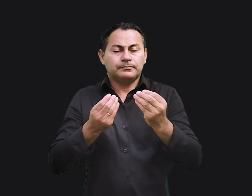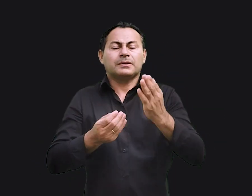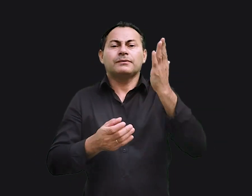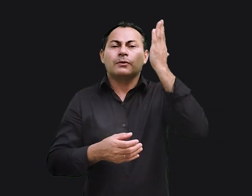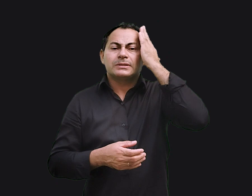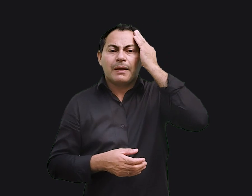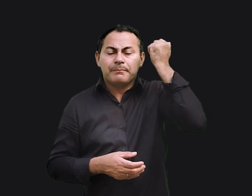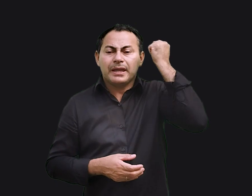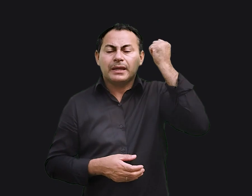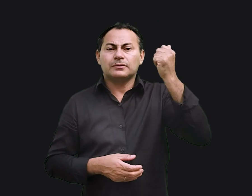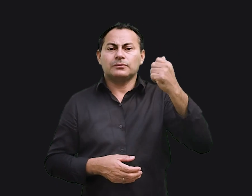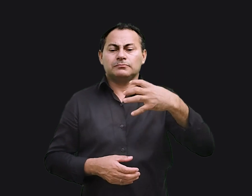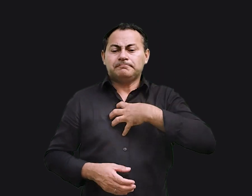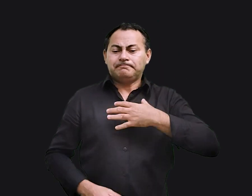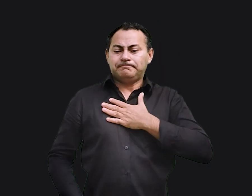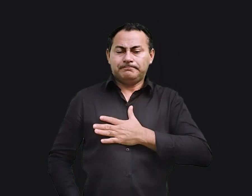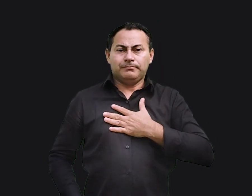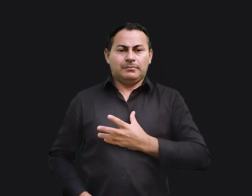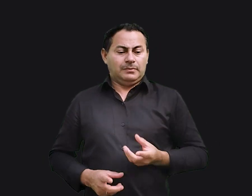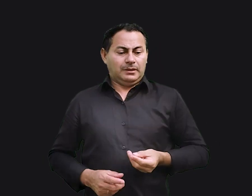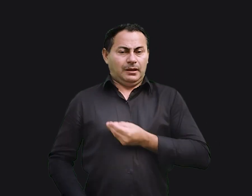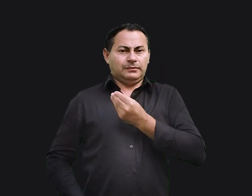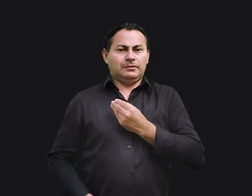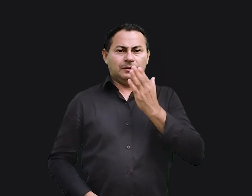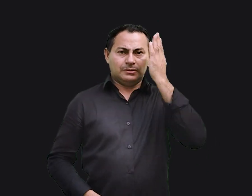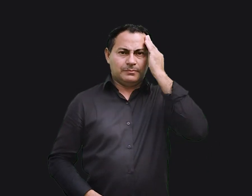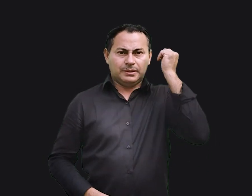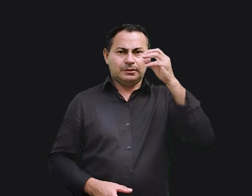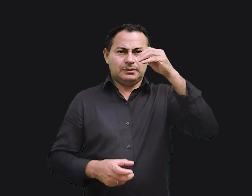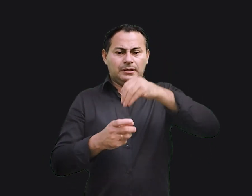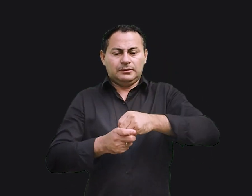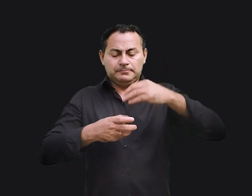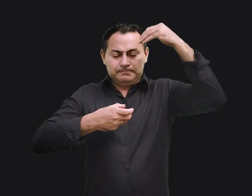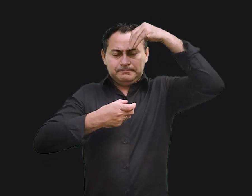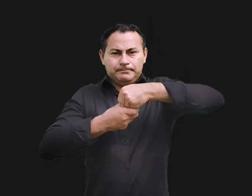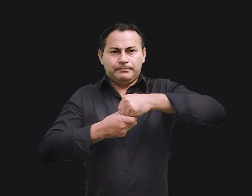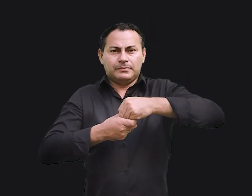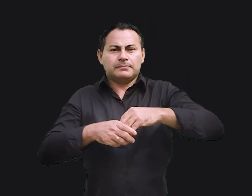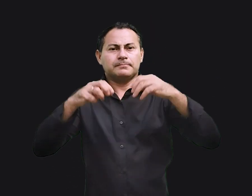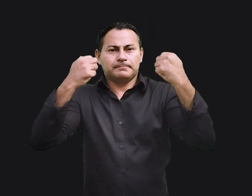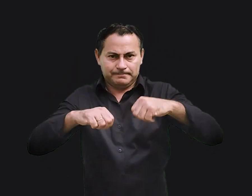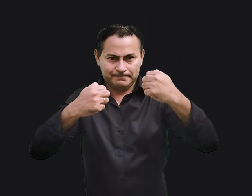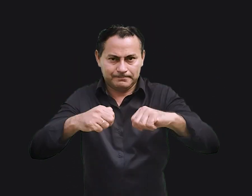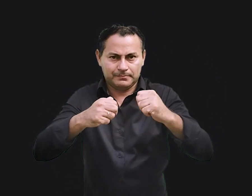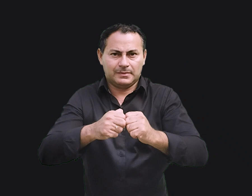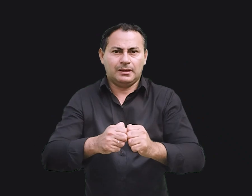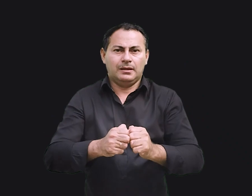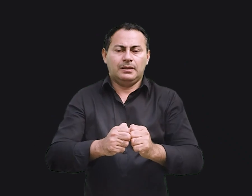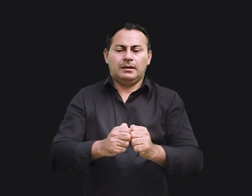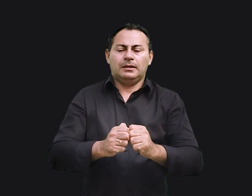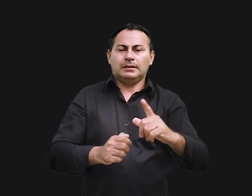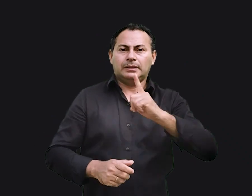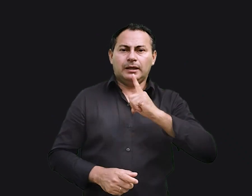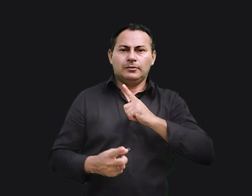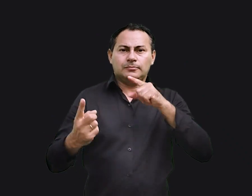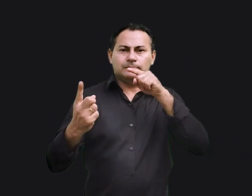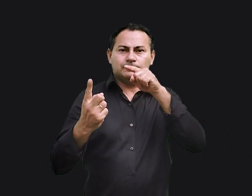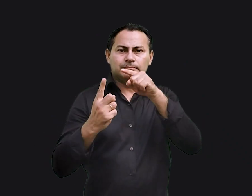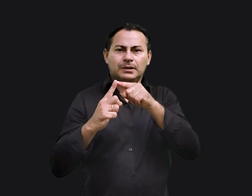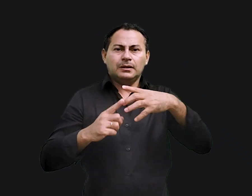descobrir os prazeres da vida, ele descobriu que tinha, lá no seu interior, uma necessidade de encontrar o propósito e